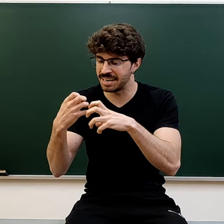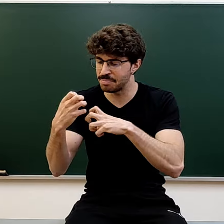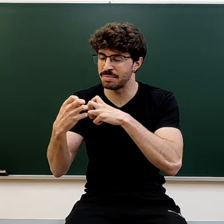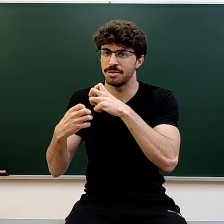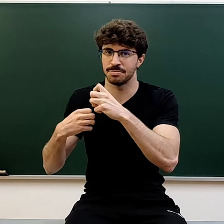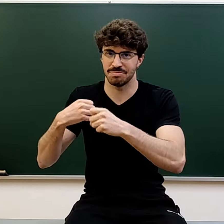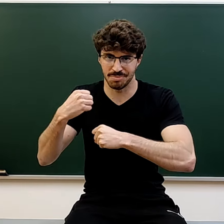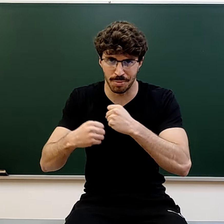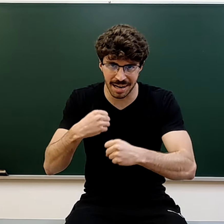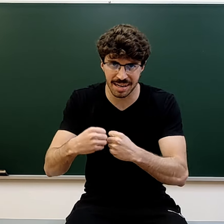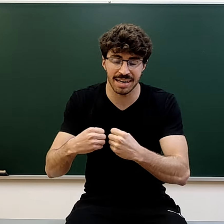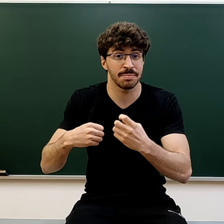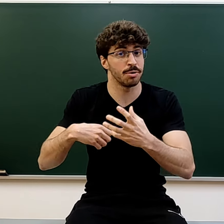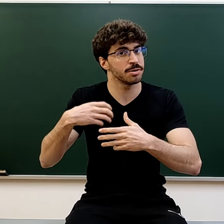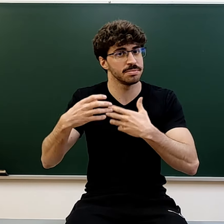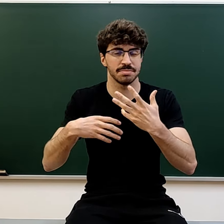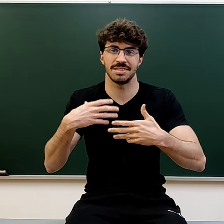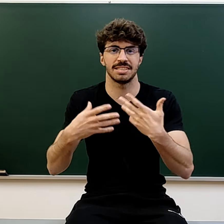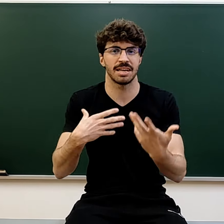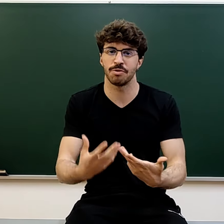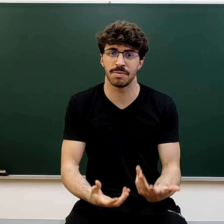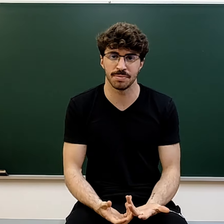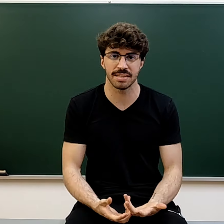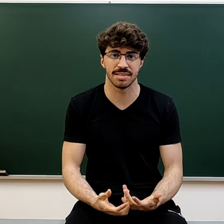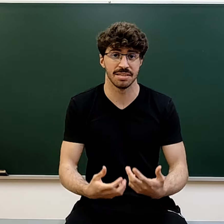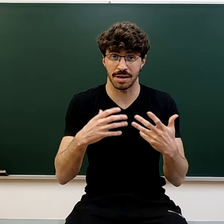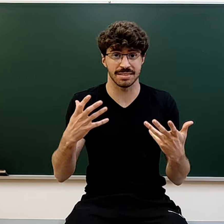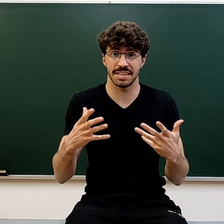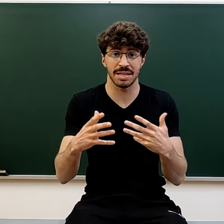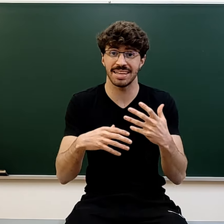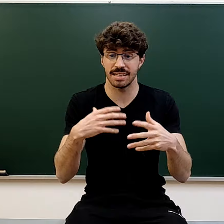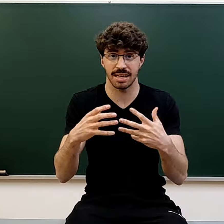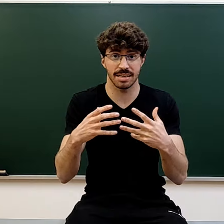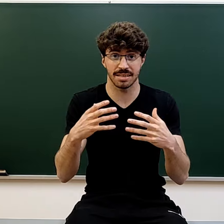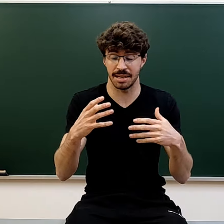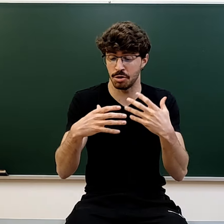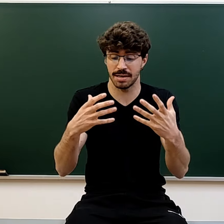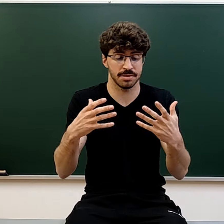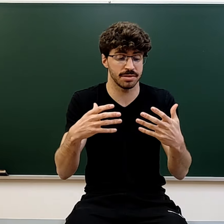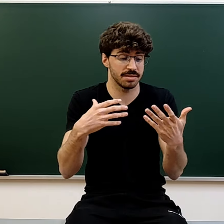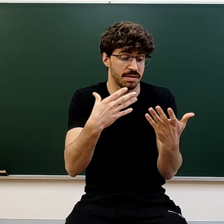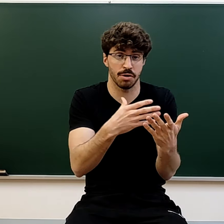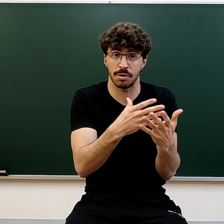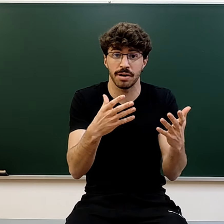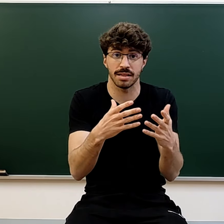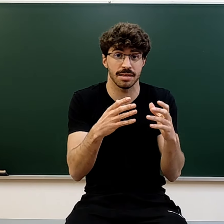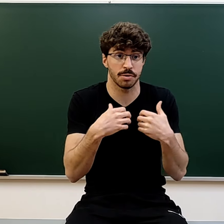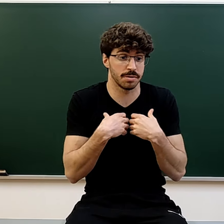tener que primero mover el engranaje, pero luego te saldrá de forma automática, porque sencillamente eres alguien que toma acción de forma coherente con